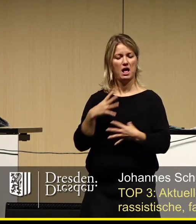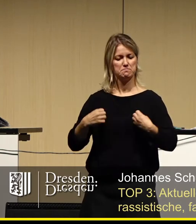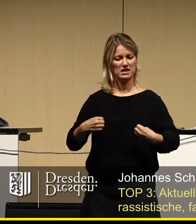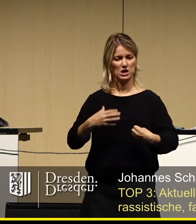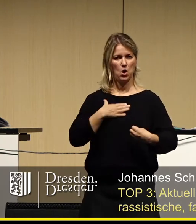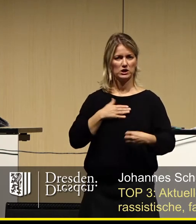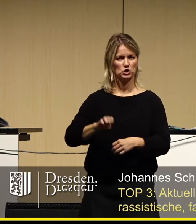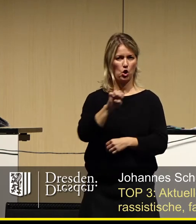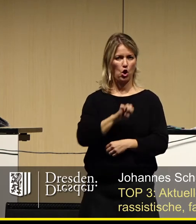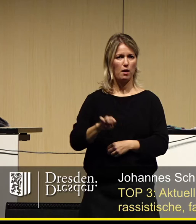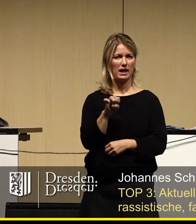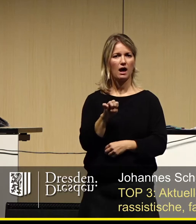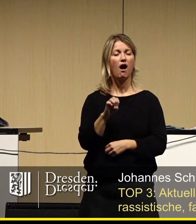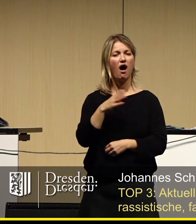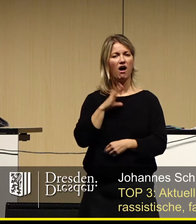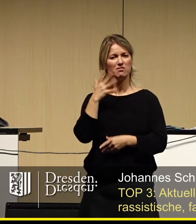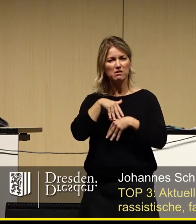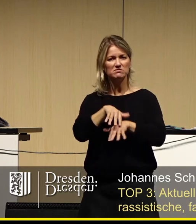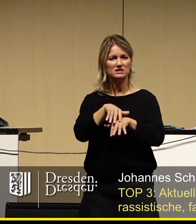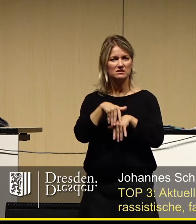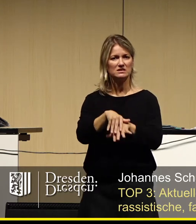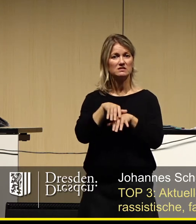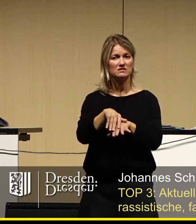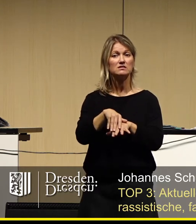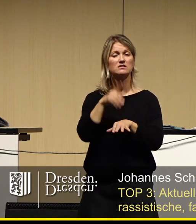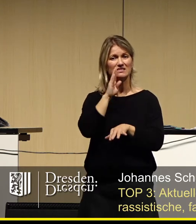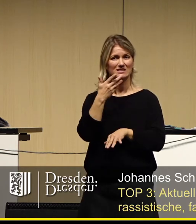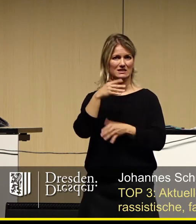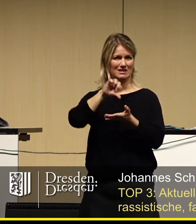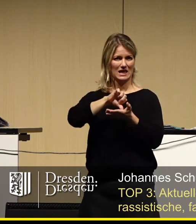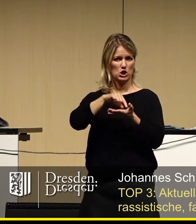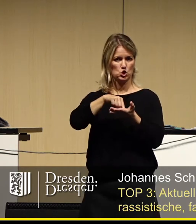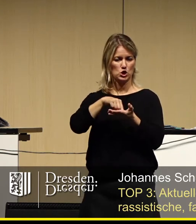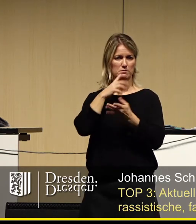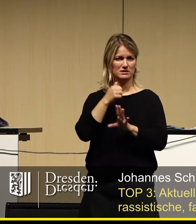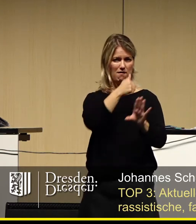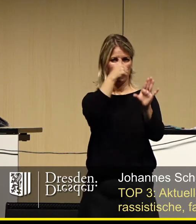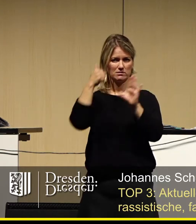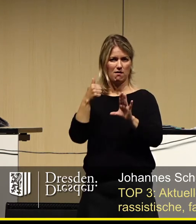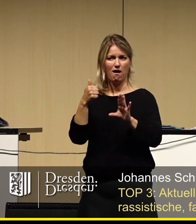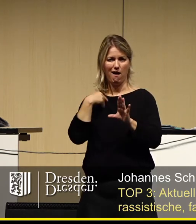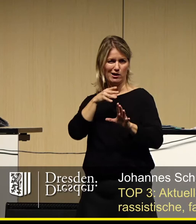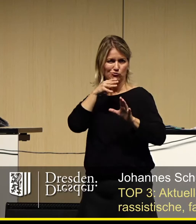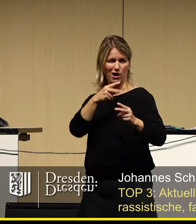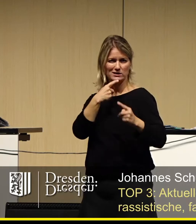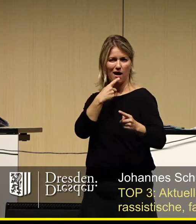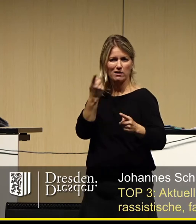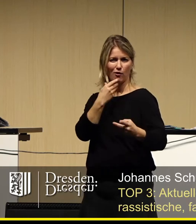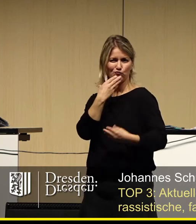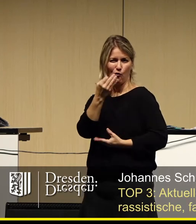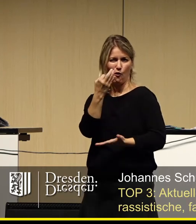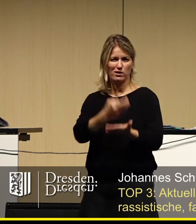bezeichnenden Demonstrierenden inzwischen seit sechs Jahren im Herzen der Stadt einen attraktiven Ort für ihre Hassreden sichern konnten.